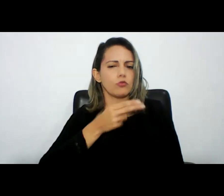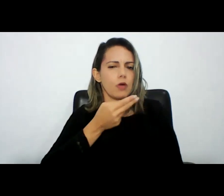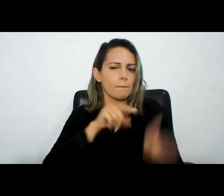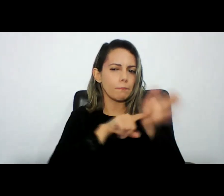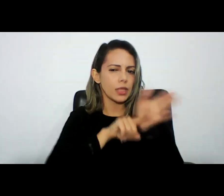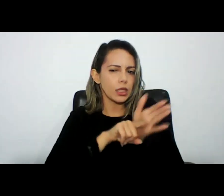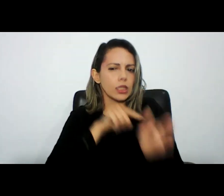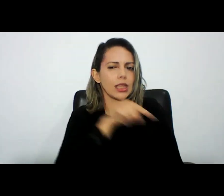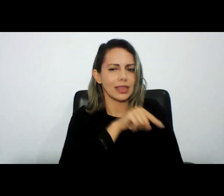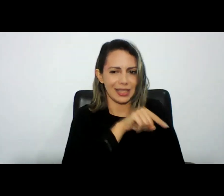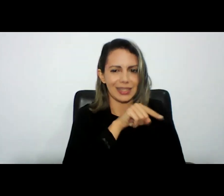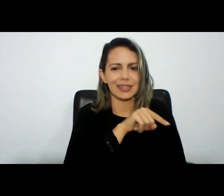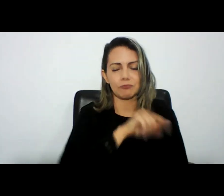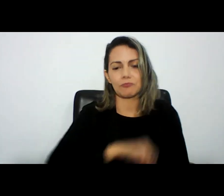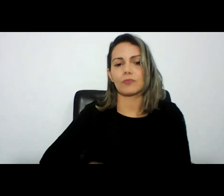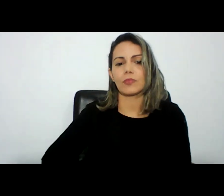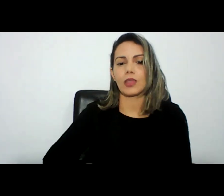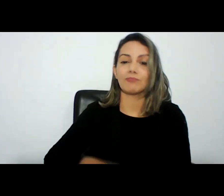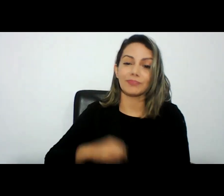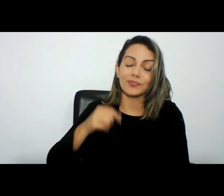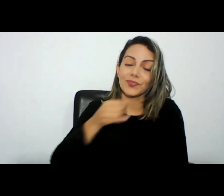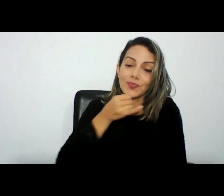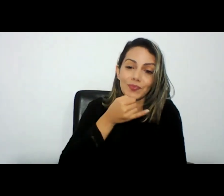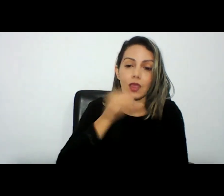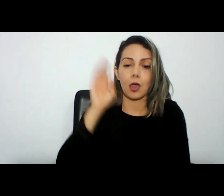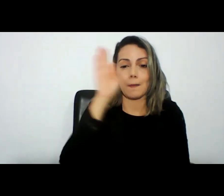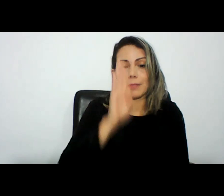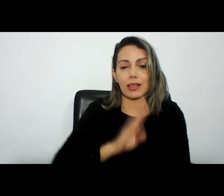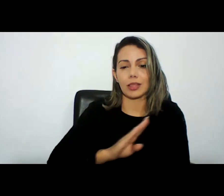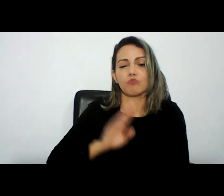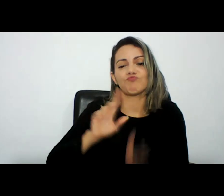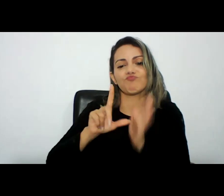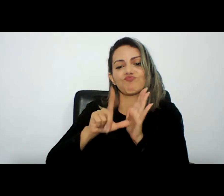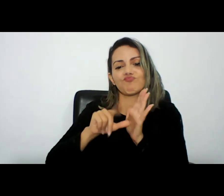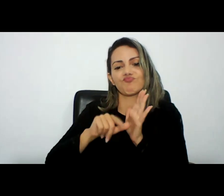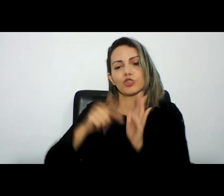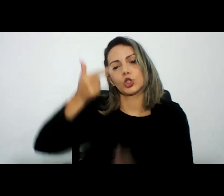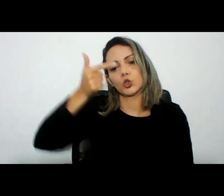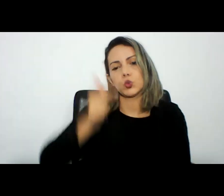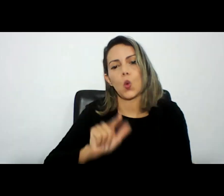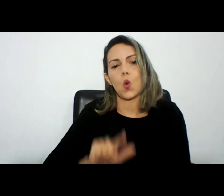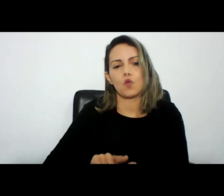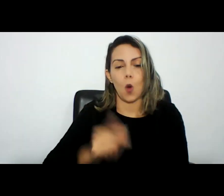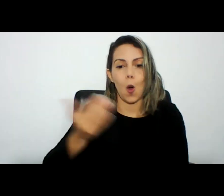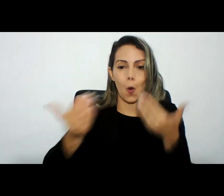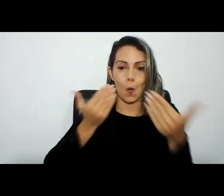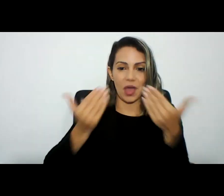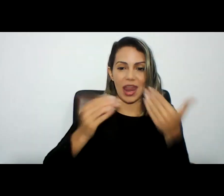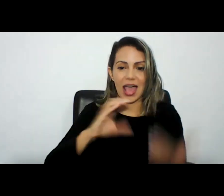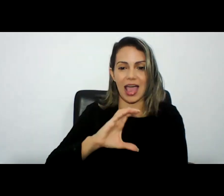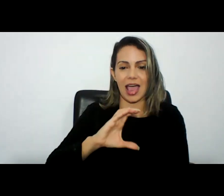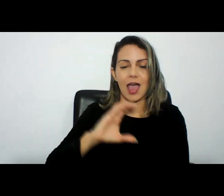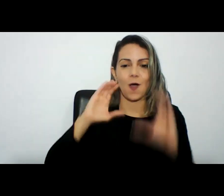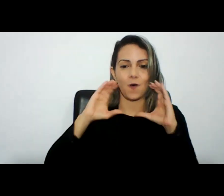assunto o Brasil está atrasado está atrasado de novo se a gente comparar com a convenção de Budapest estamos no mínimo